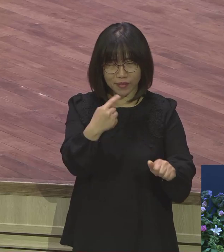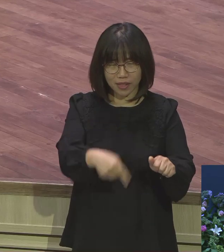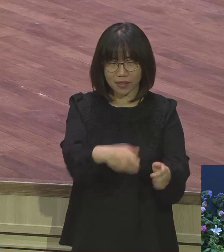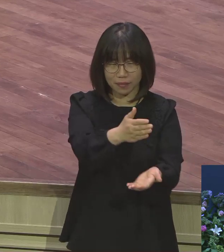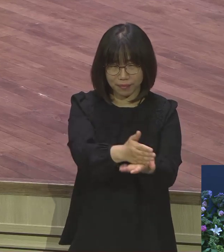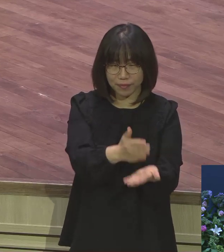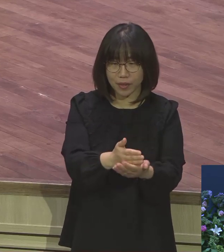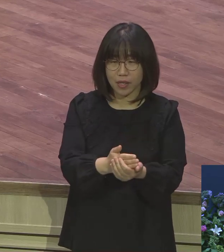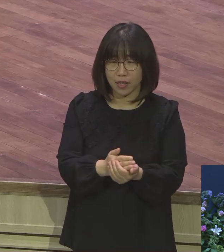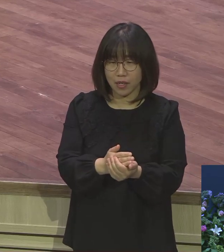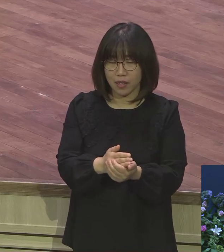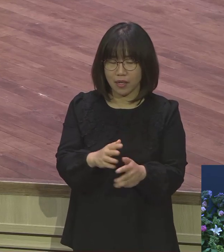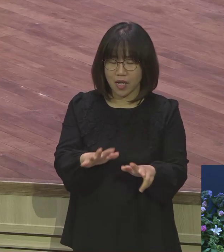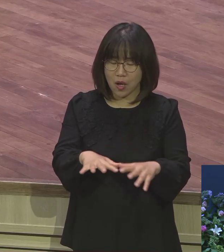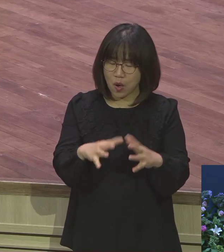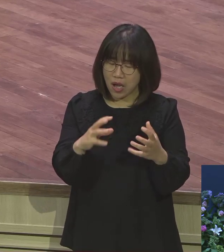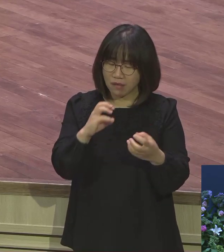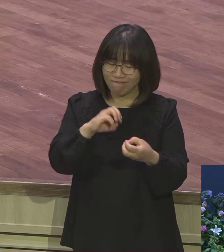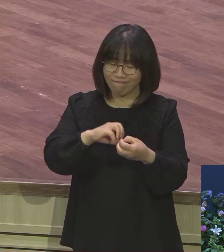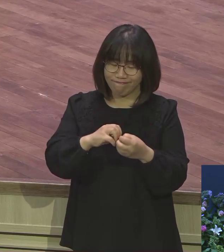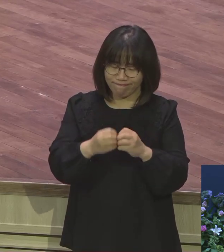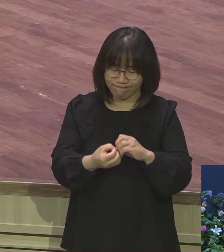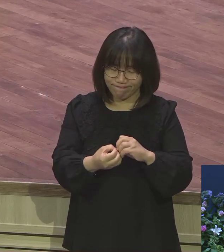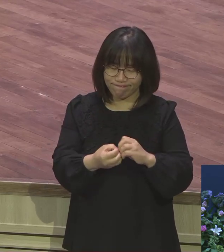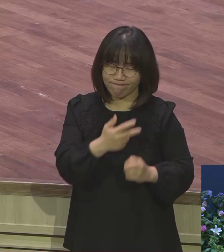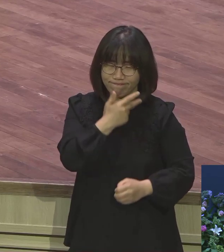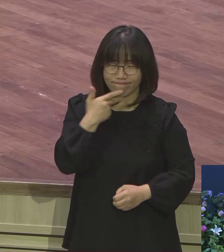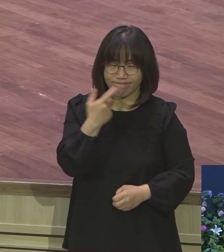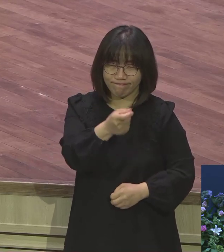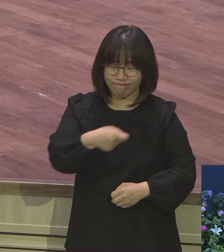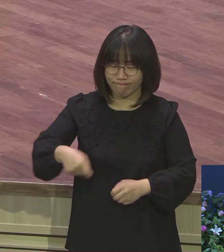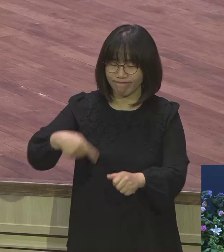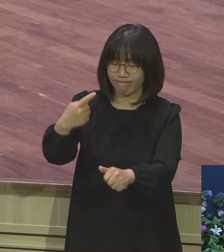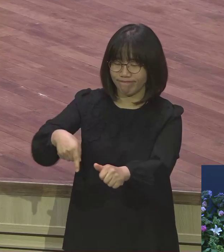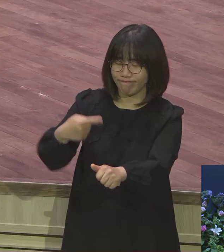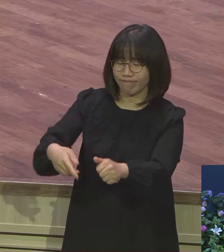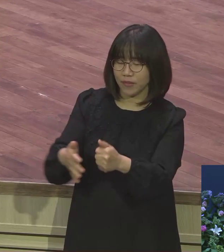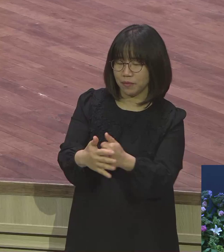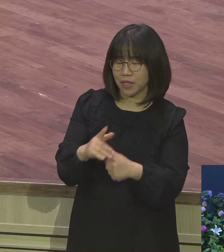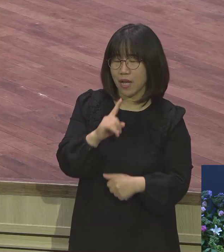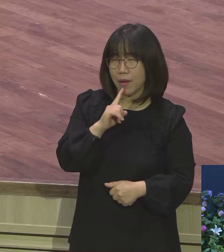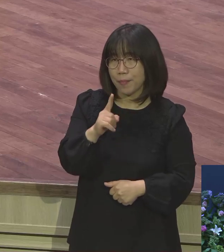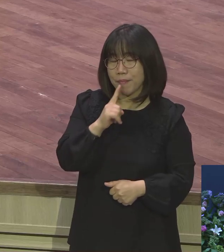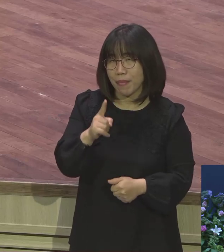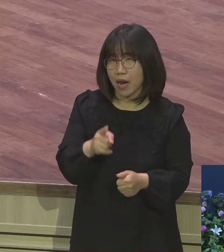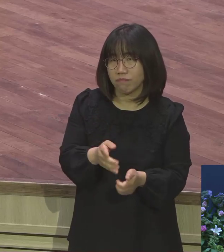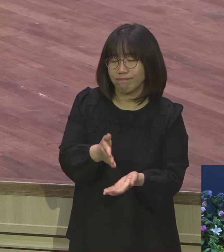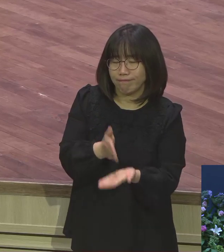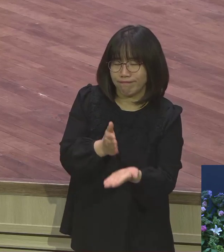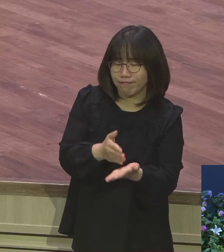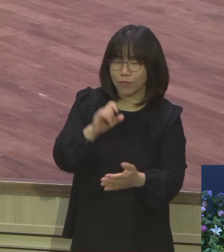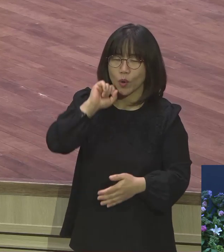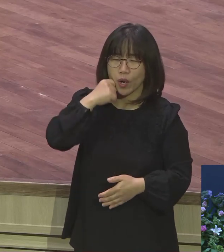죽은 영어를 공부하니까 말이 늘지 않잖아요. 특별히 우리나라는 또 유교